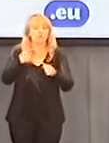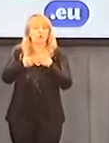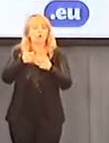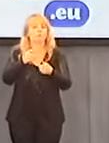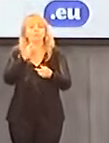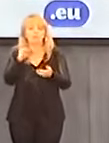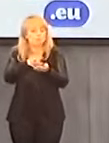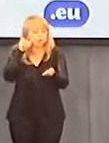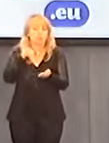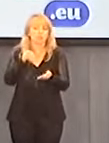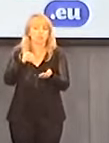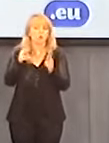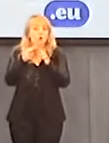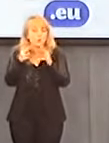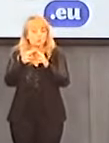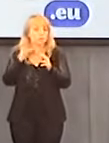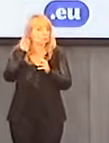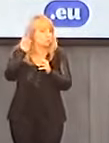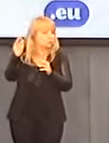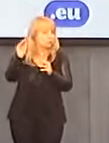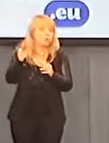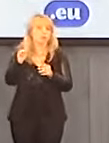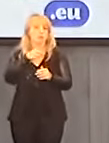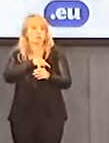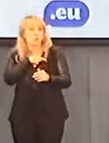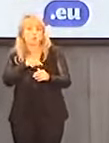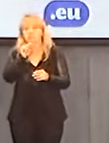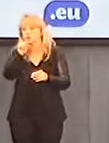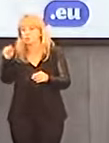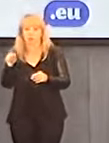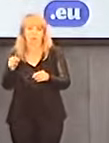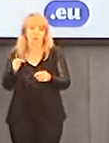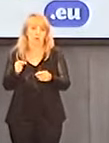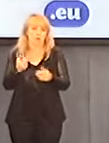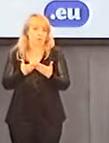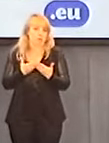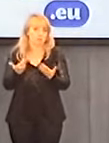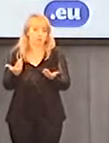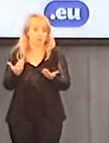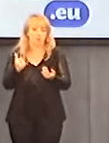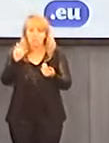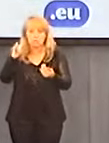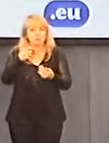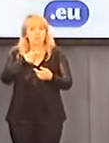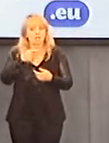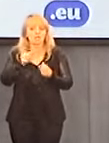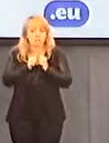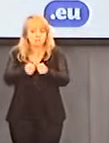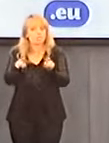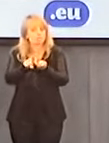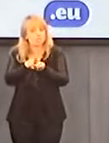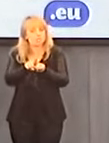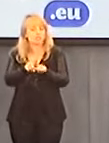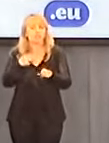i kontaktów z psychologiem po raz wtóry. Oraz szereg innych wypowiedzi, które wskazują na to, że mamy do